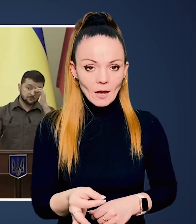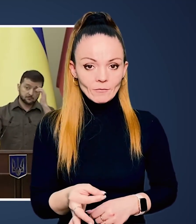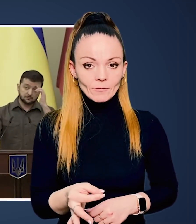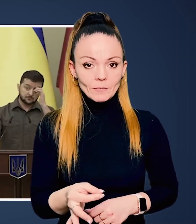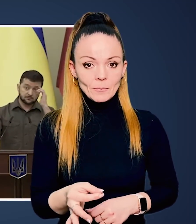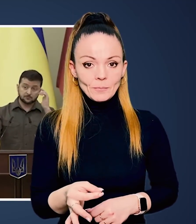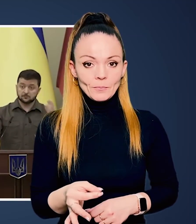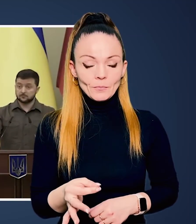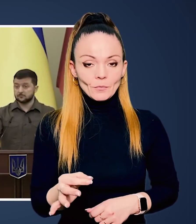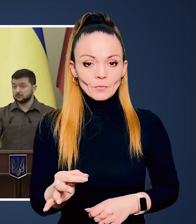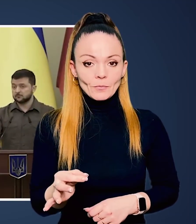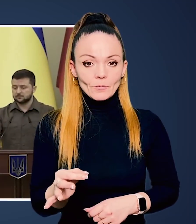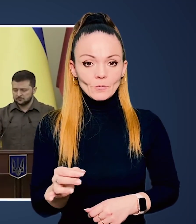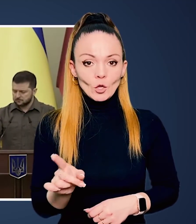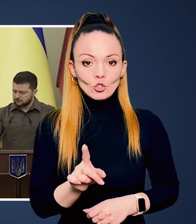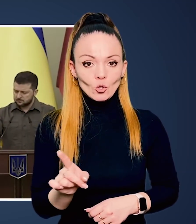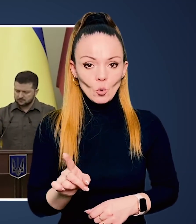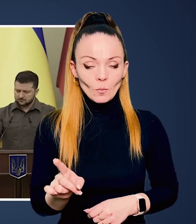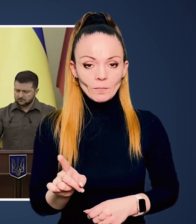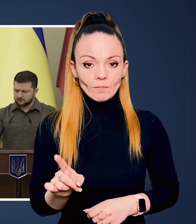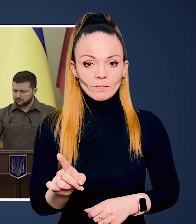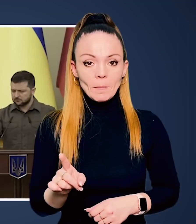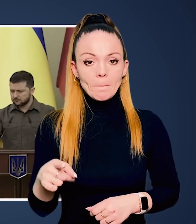особливо тому, як я вже сказав,